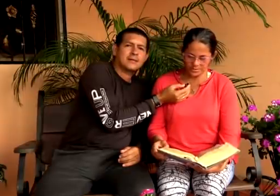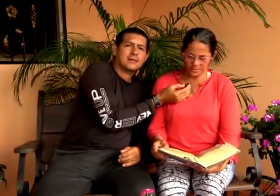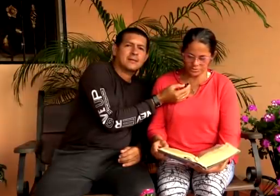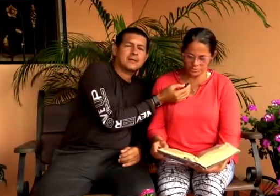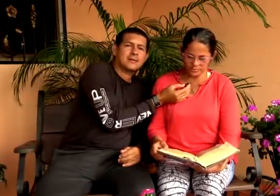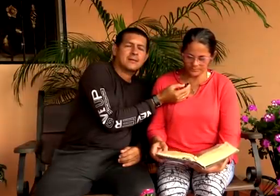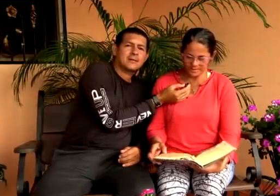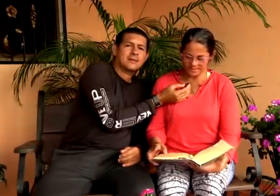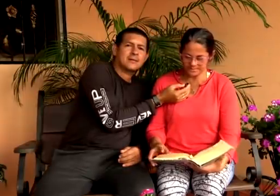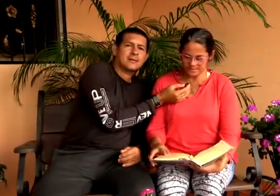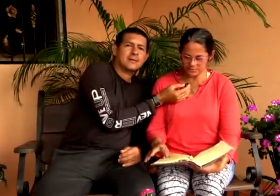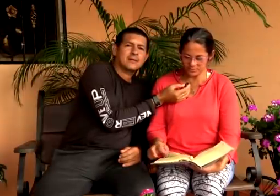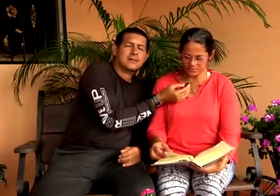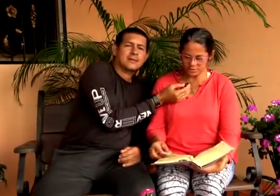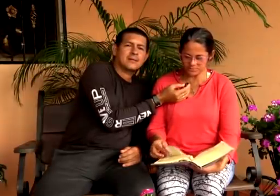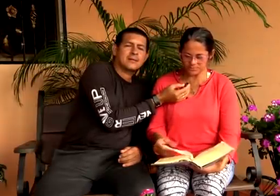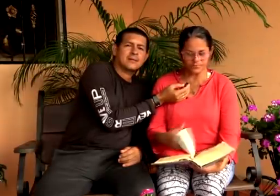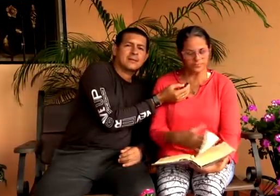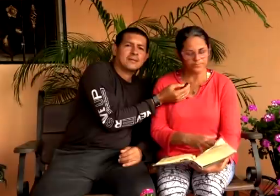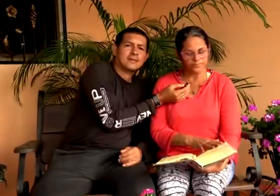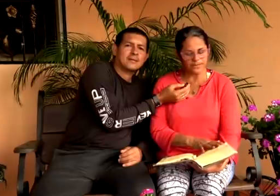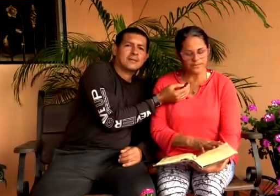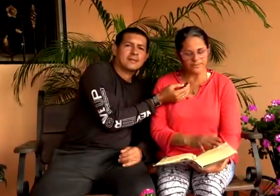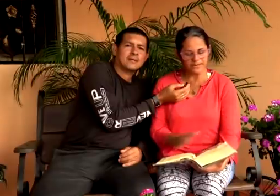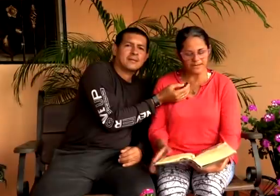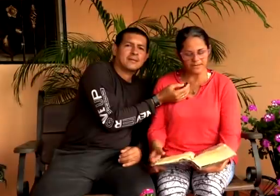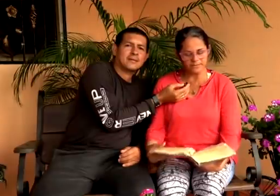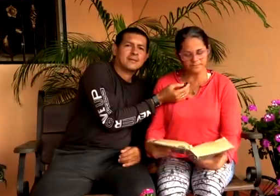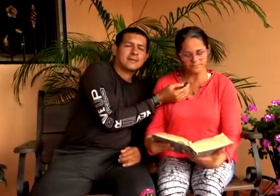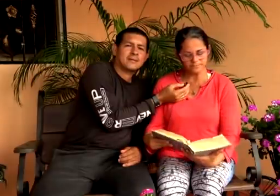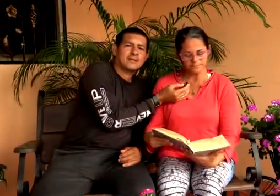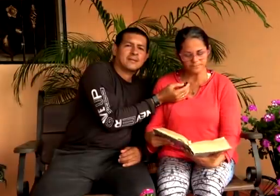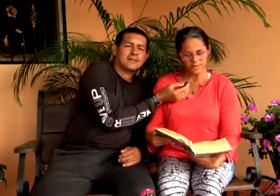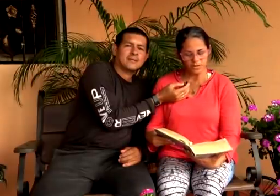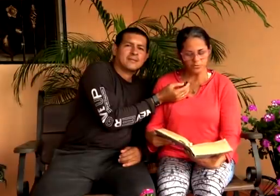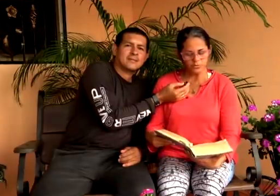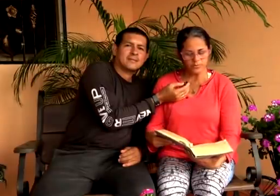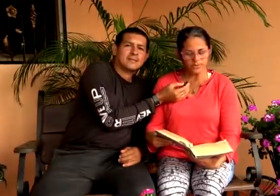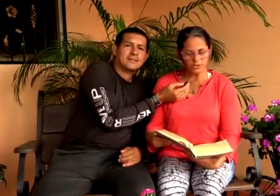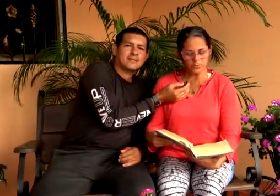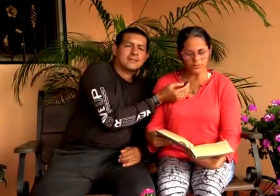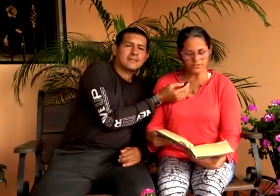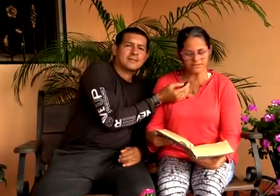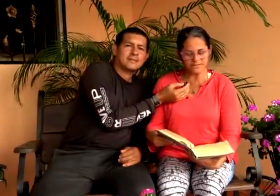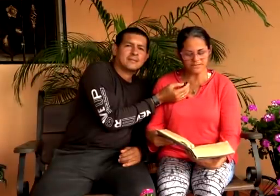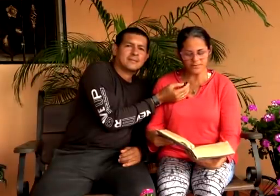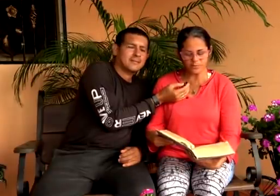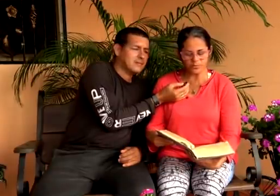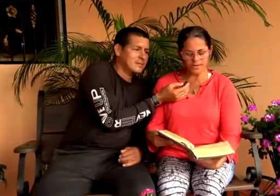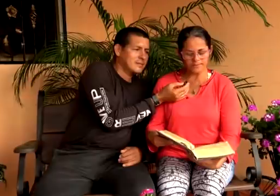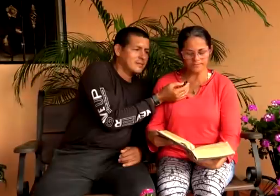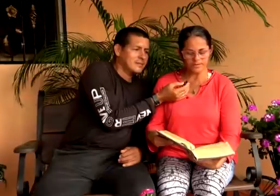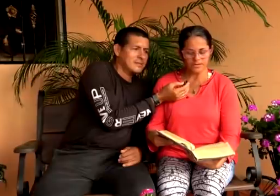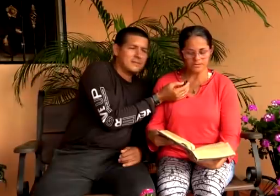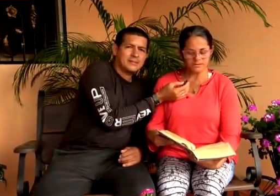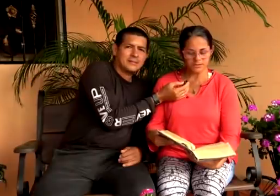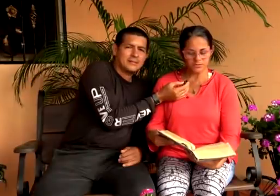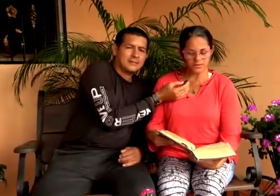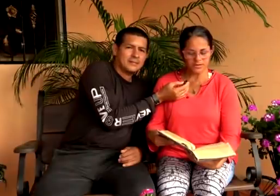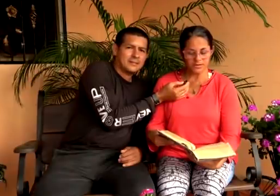Porque yo he salido de Dios para venir aquí. no he venido por iniciativa propia,